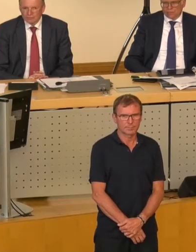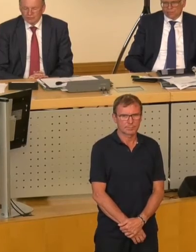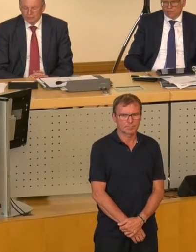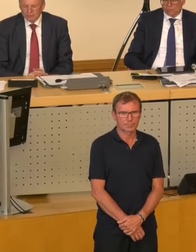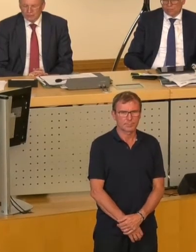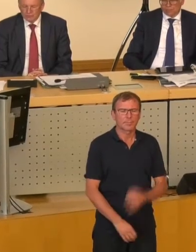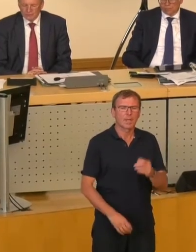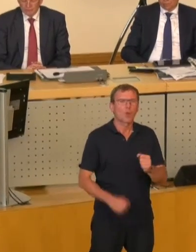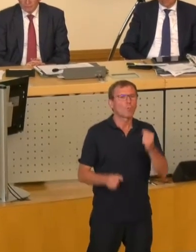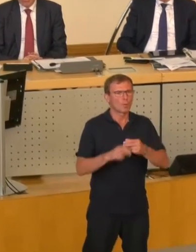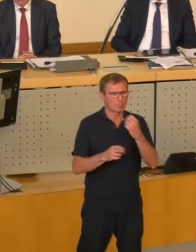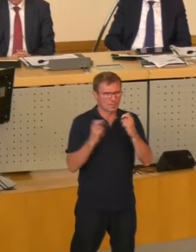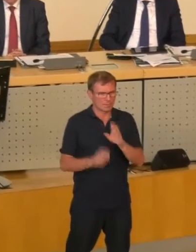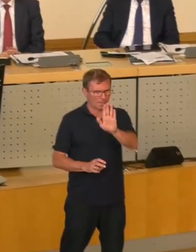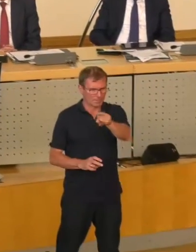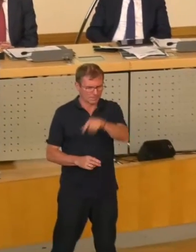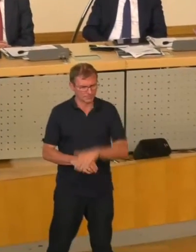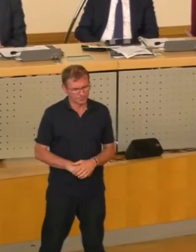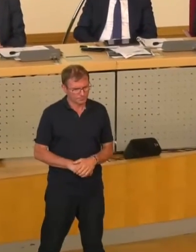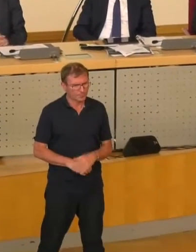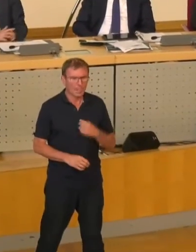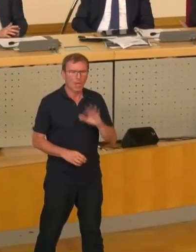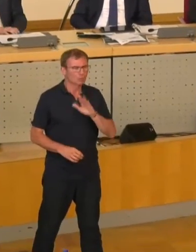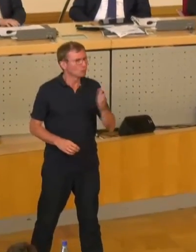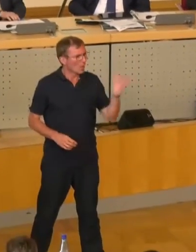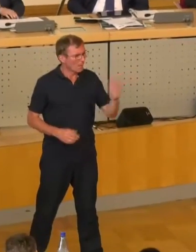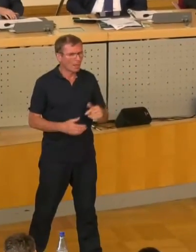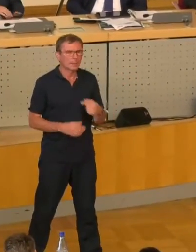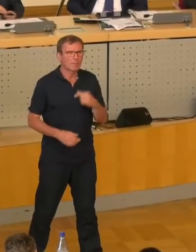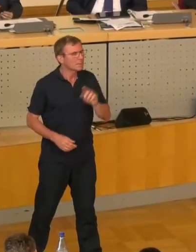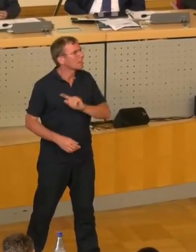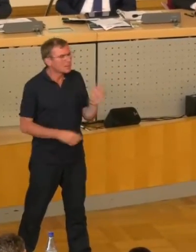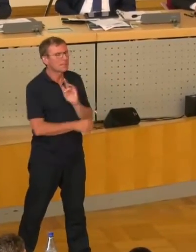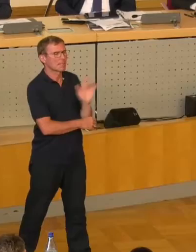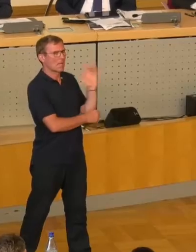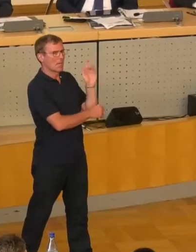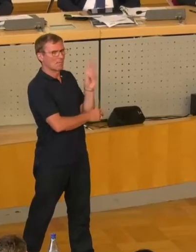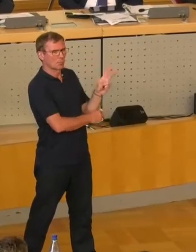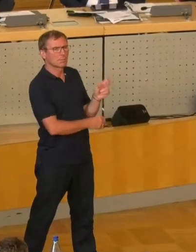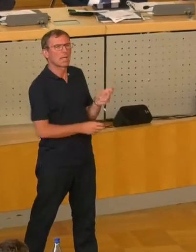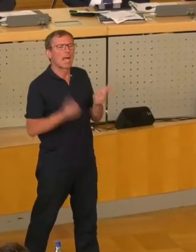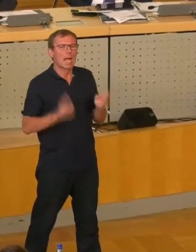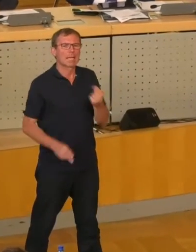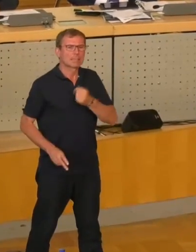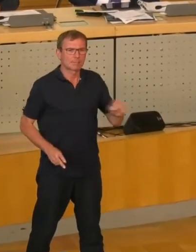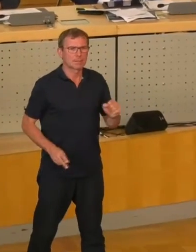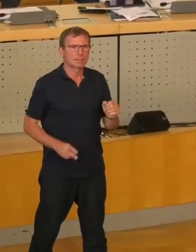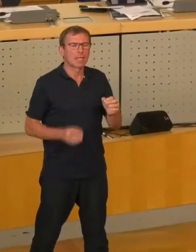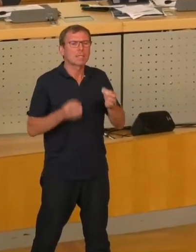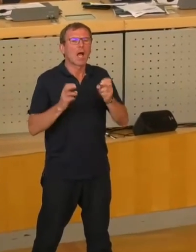Sehr geehrter Oberbürgermeister, sehr geehrte Kolleginnen und Kollegen, Herr Kollege Schollbach, ich habe Sie nicht beschuldigt, rechtswidrig aus vertraulichen